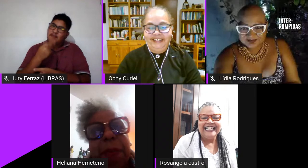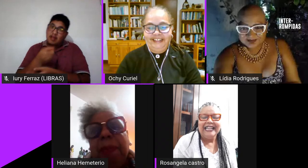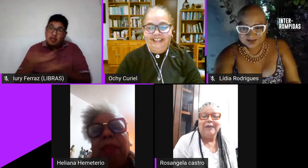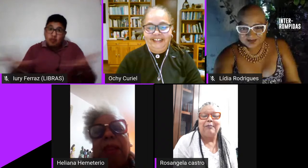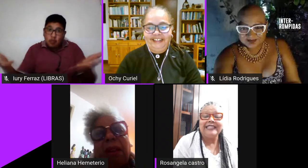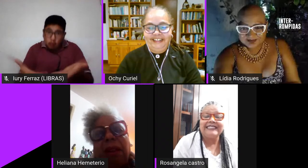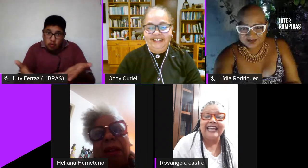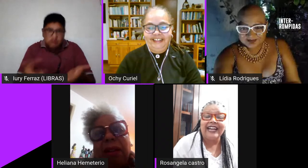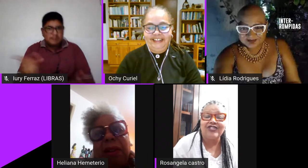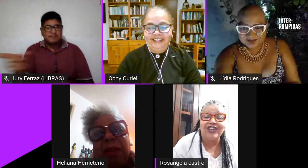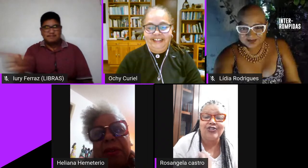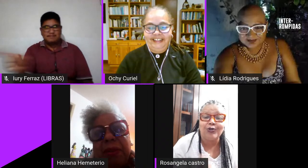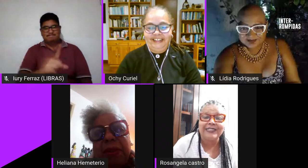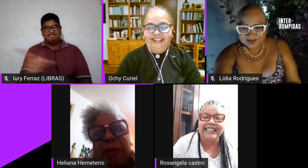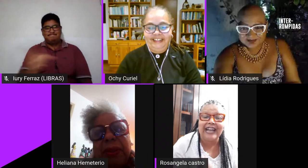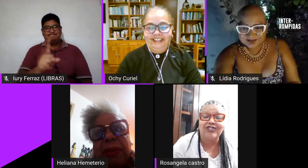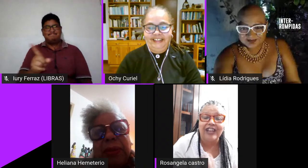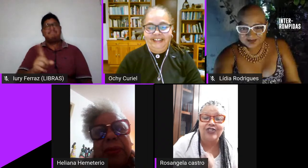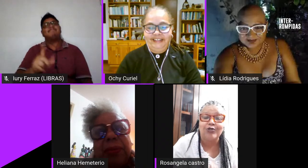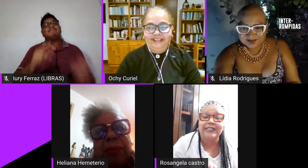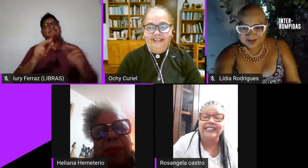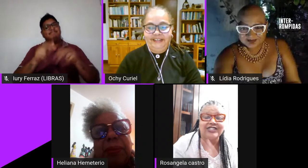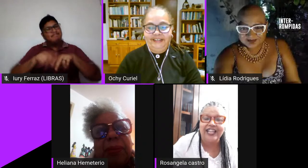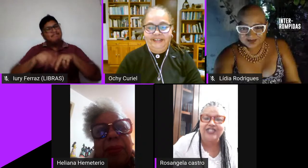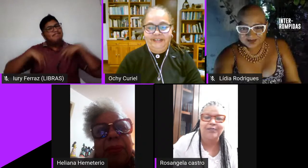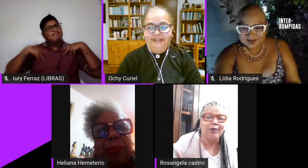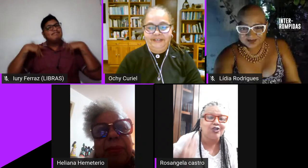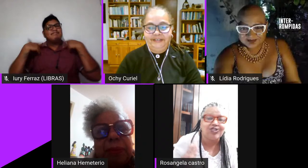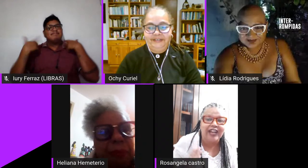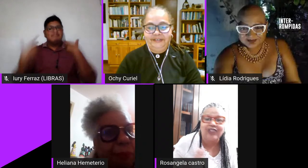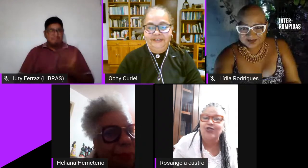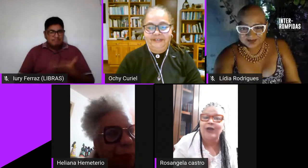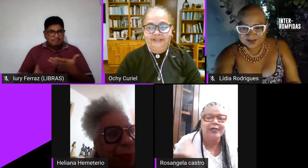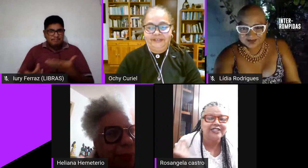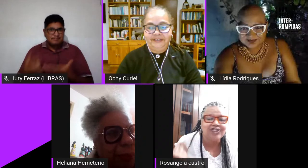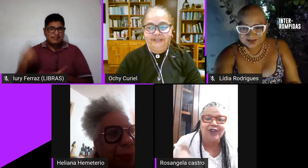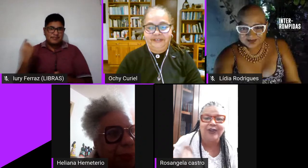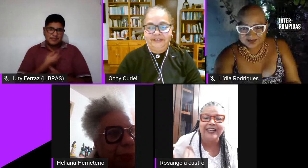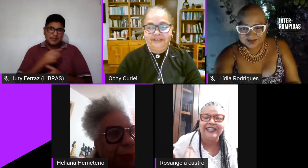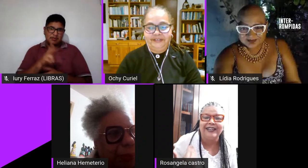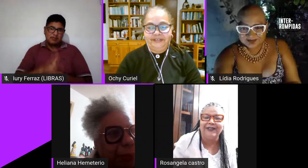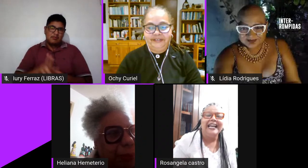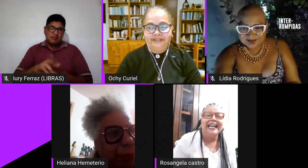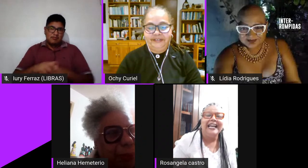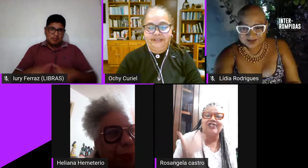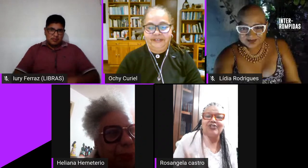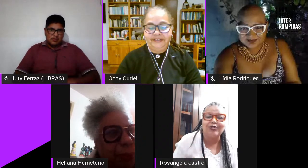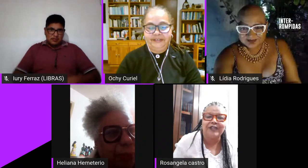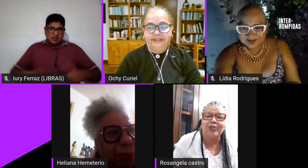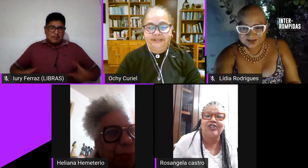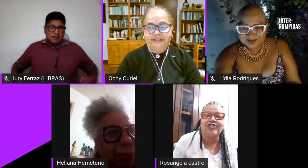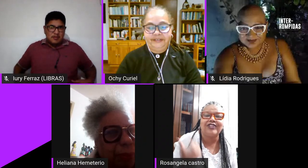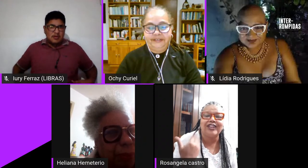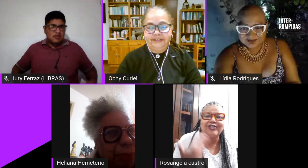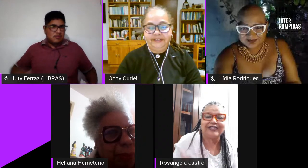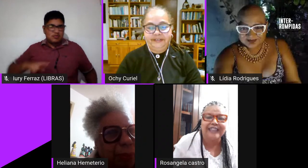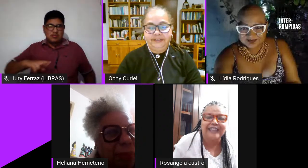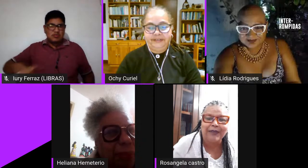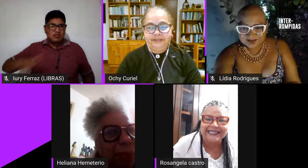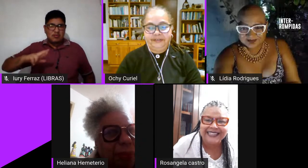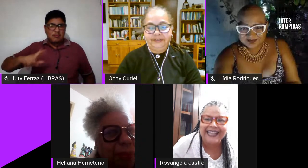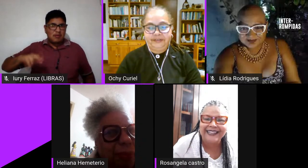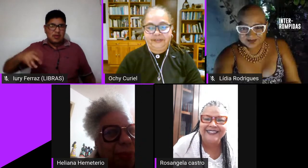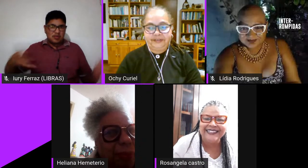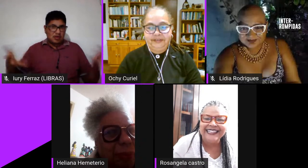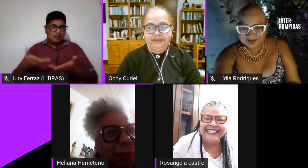né pois é a gente usa a gente gente pochete não é coisa de agora não a gente usa pochete desde o